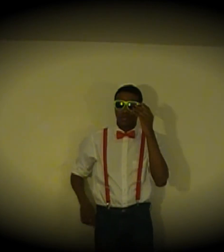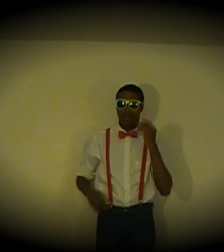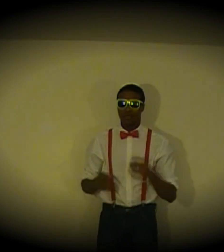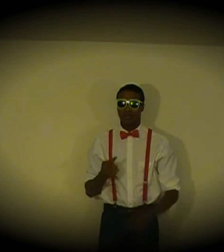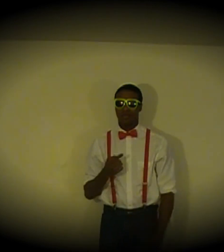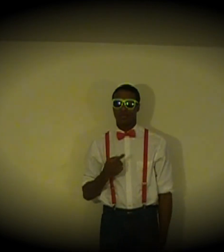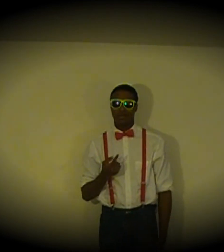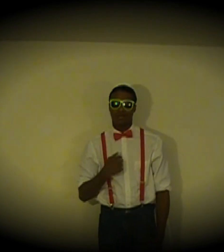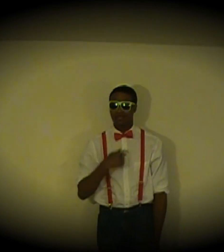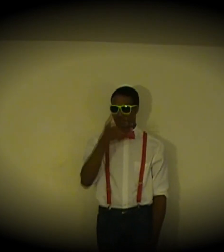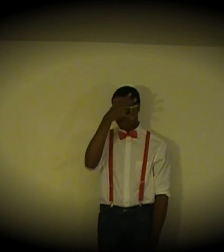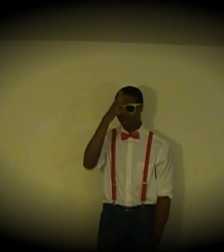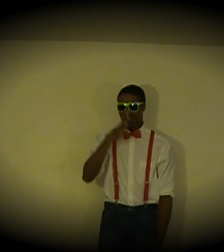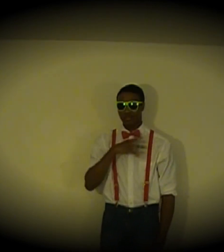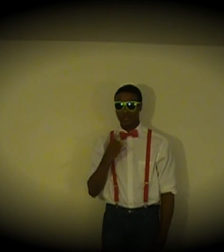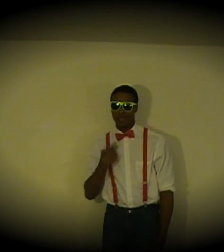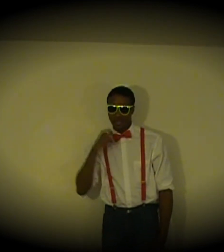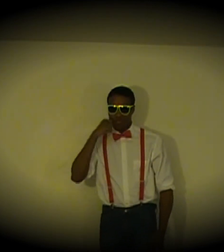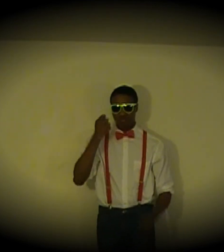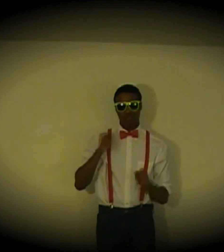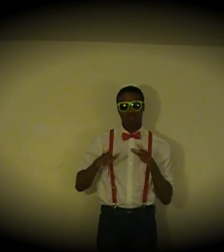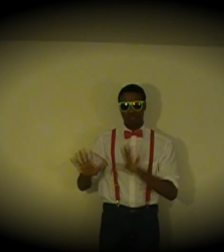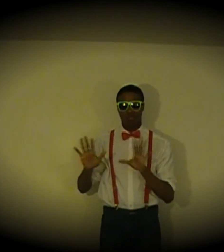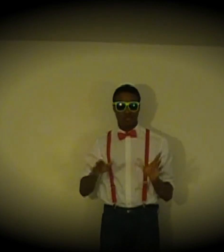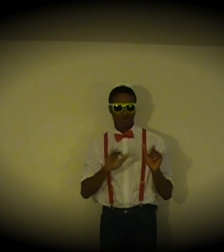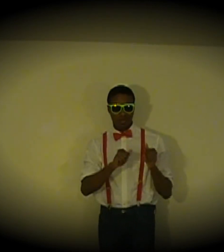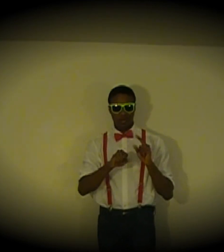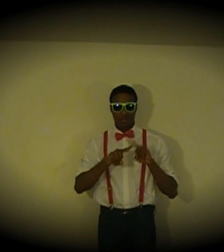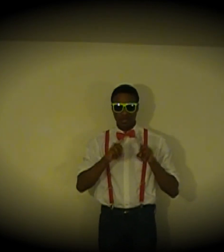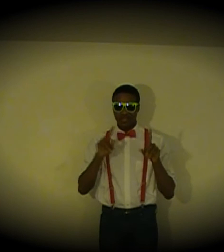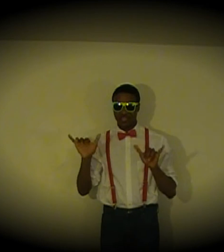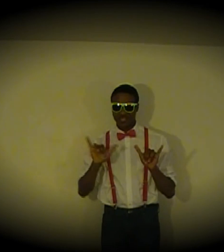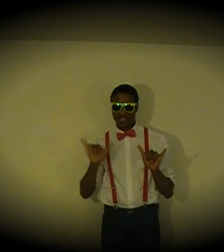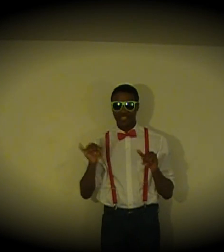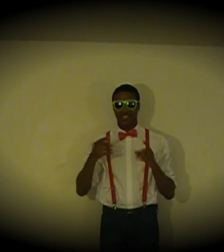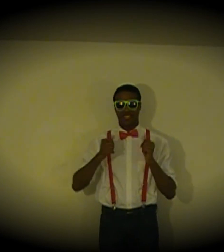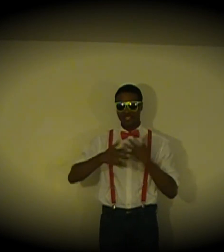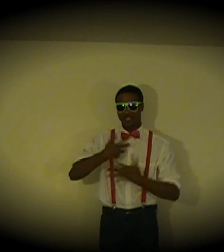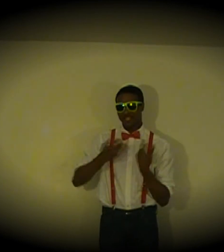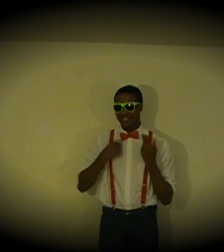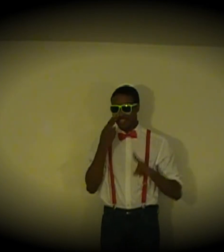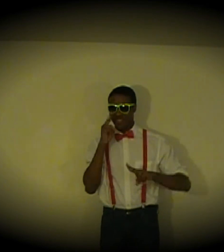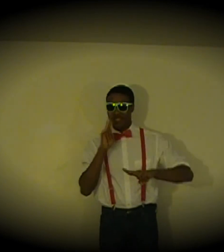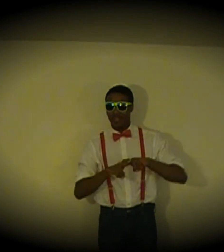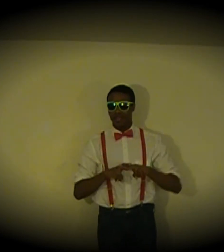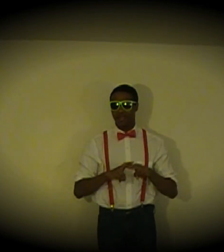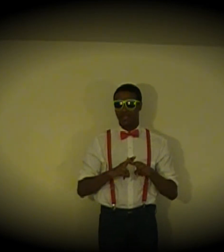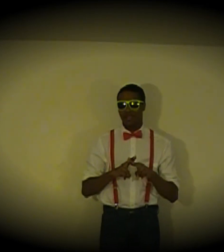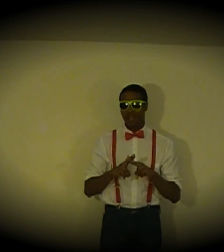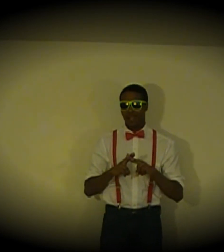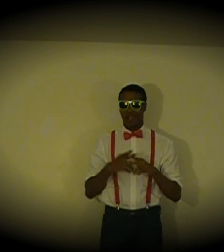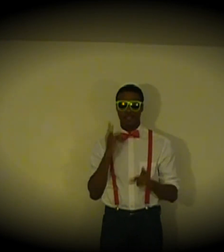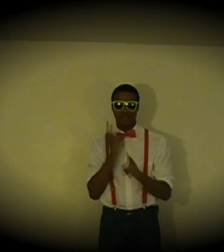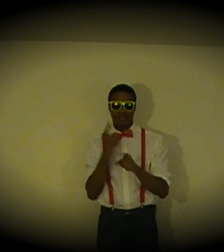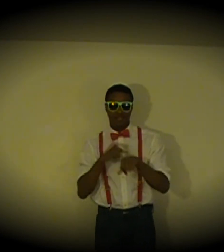감각적인 여자 나만 선호해 점잖아 보이지만 놀 땐 노는